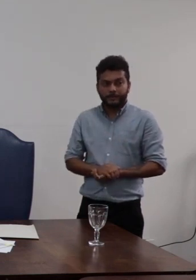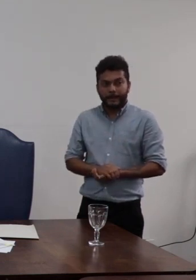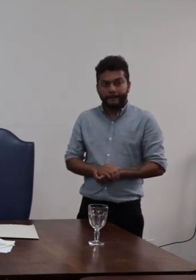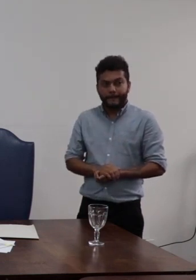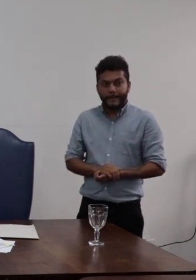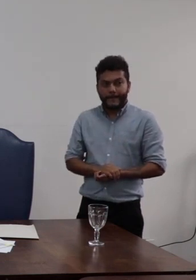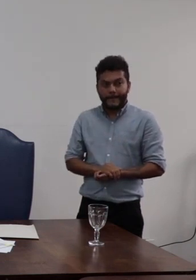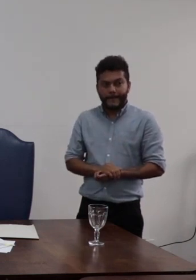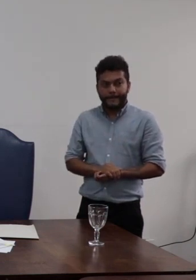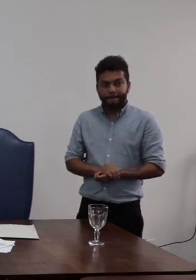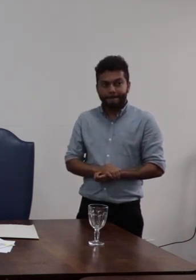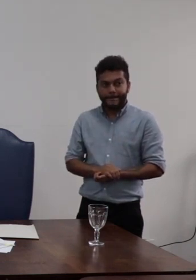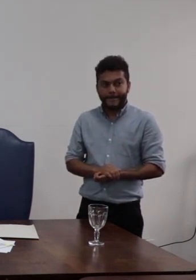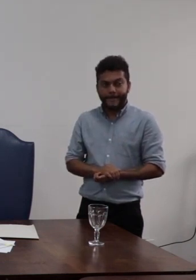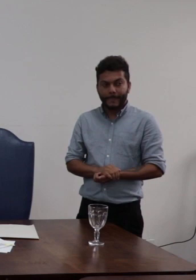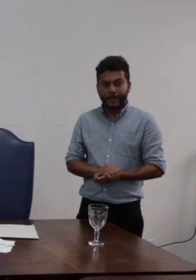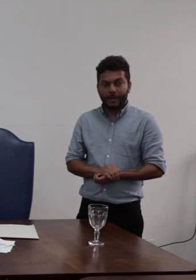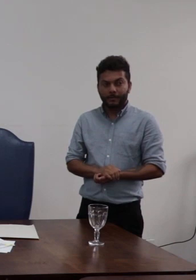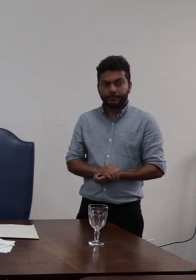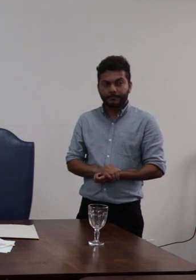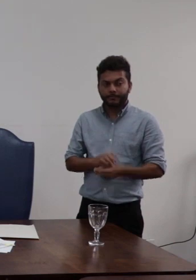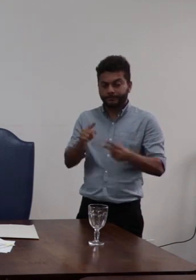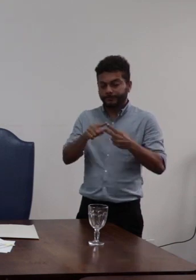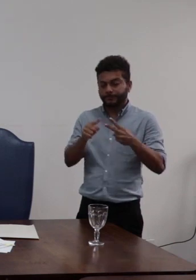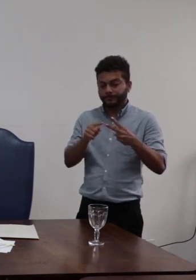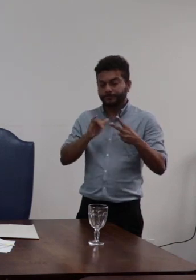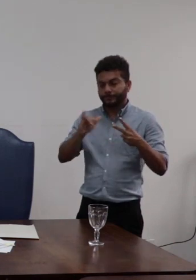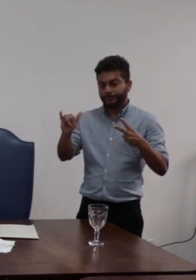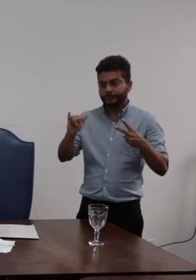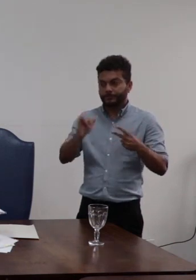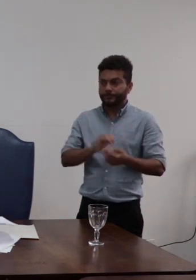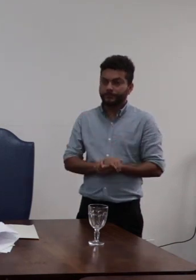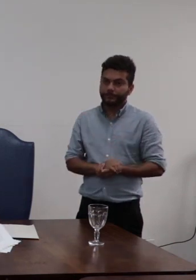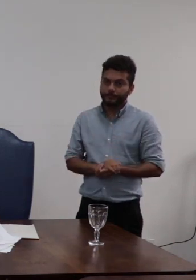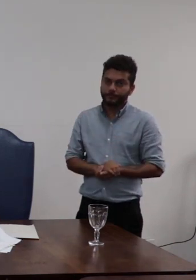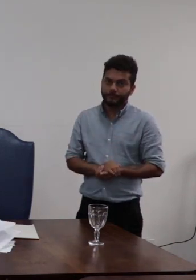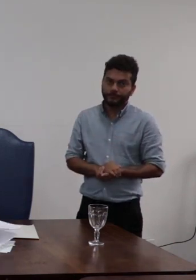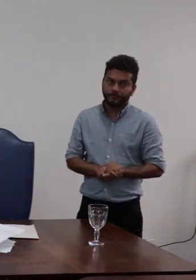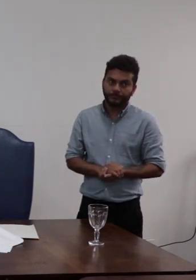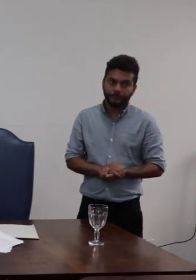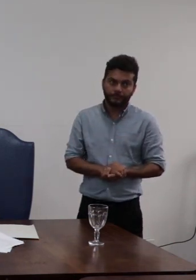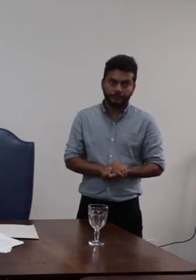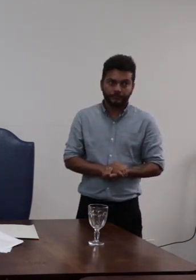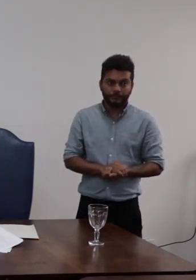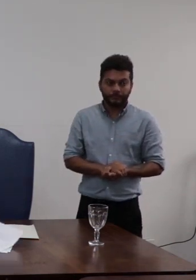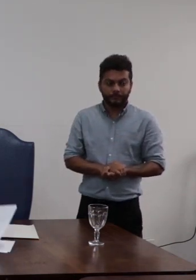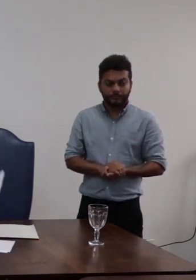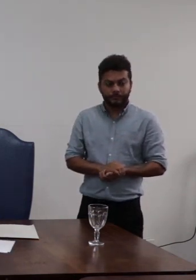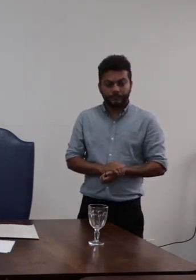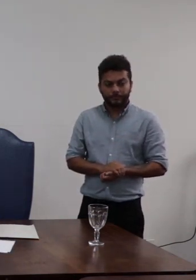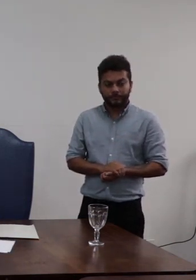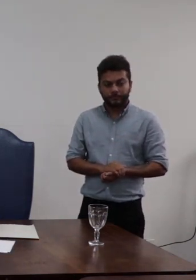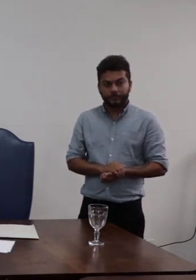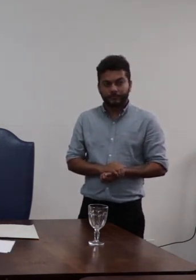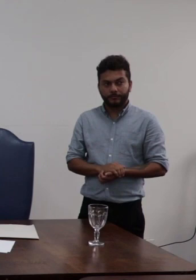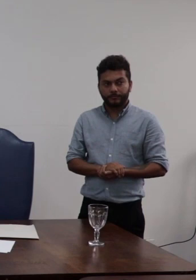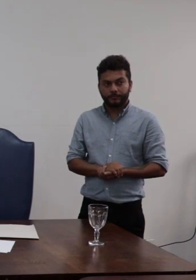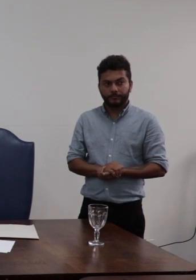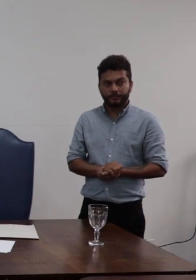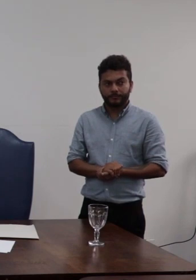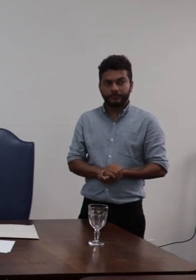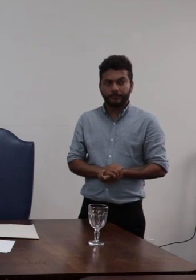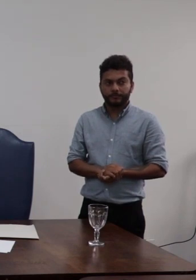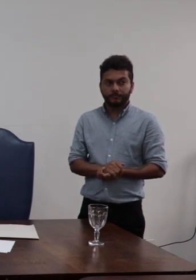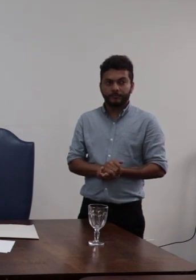eu vou fazer duas intervenções eu vou fazer uma primeira que eu já torno para visualmente então assim a gente poderia